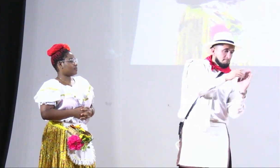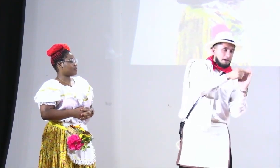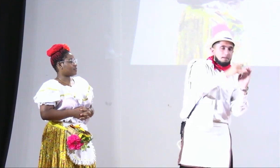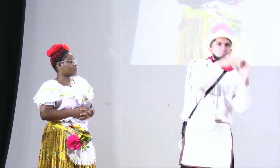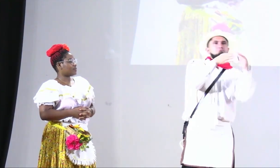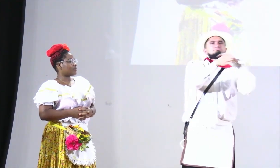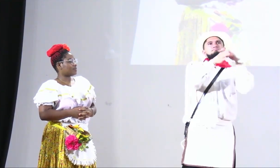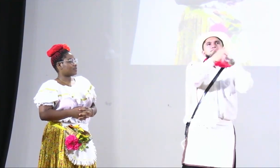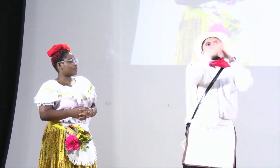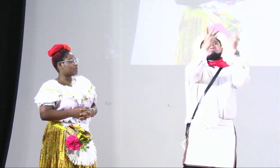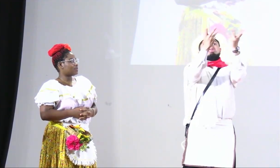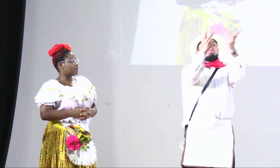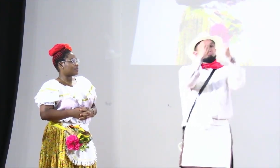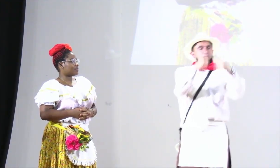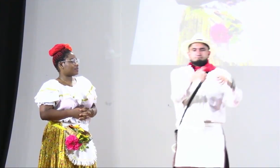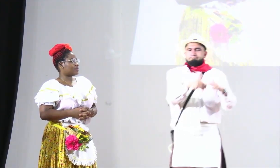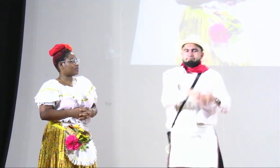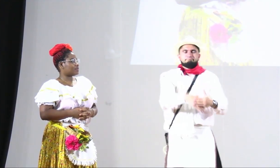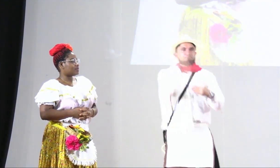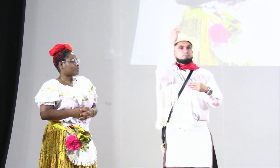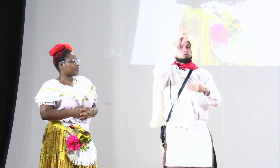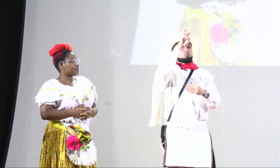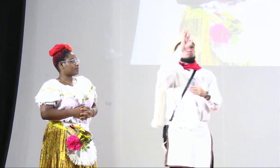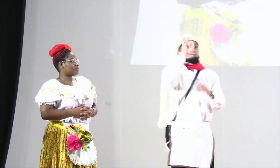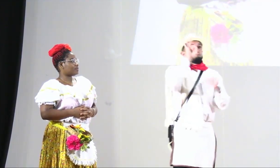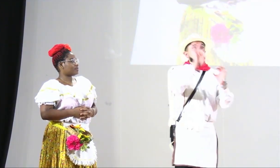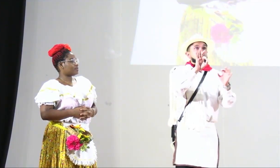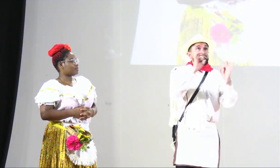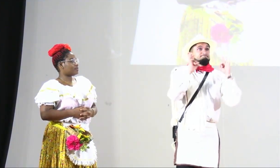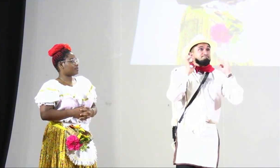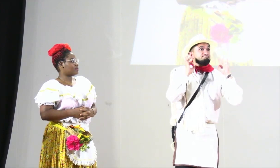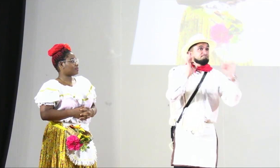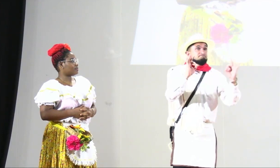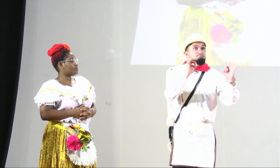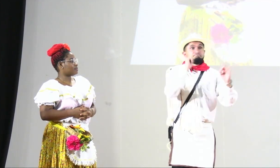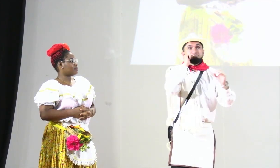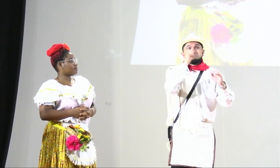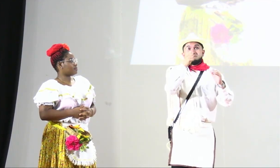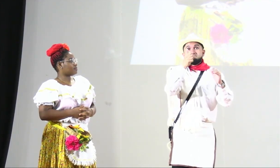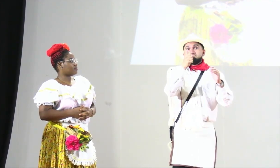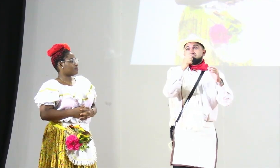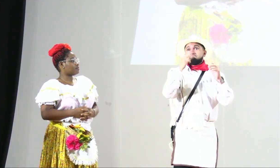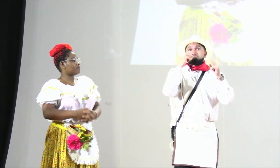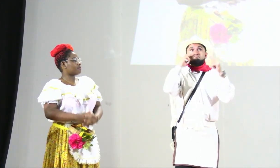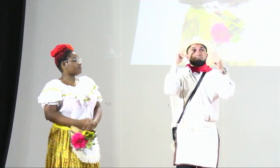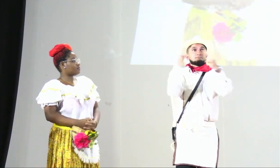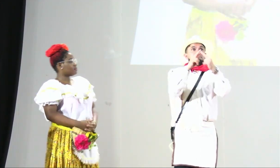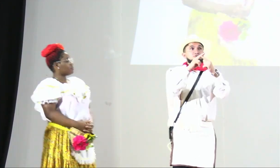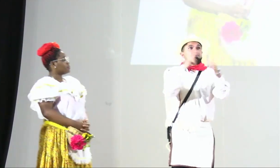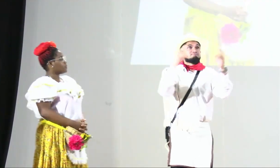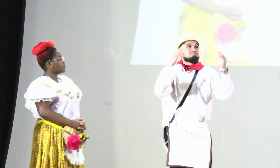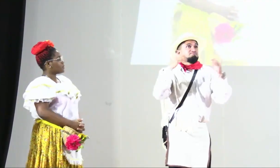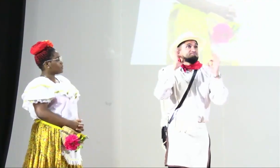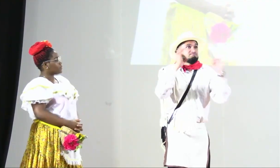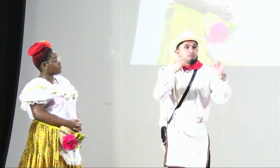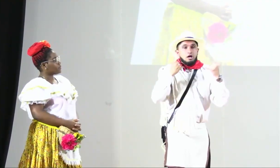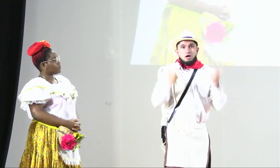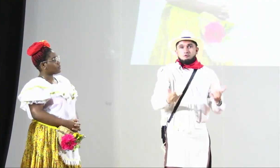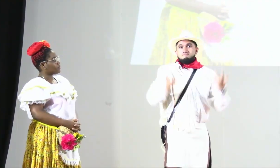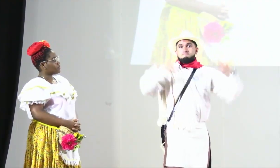es el ingreso acá en el auditorio lucitejada y empezaremos entonces 8 de